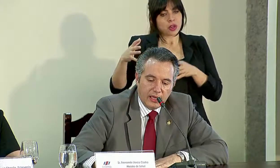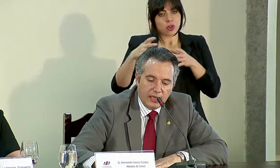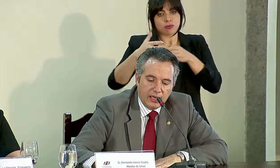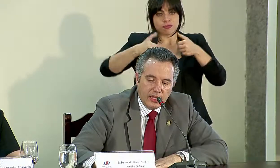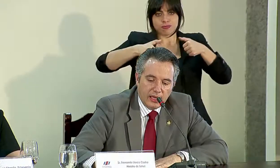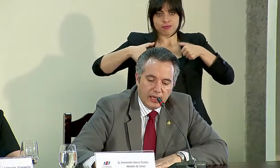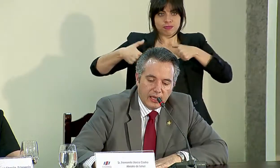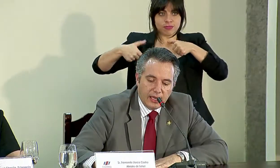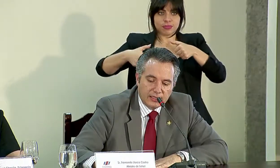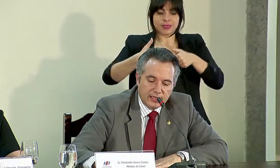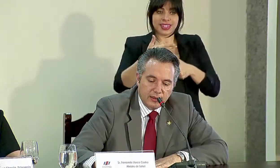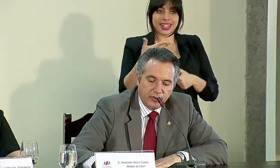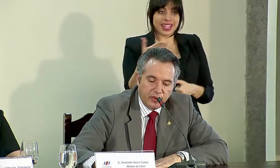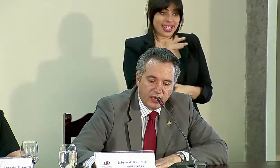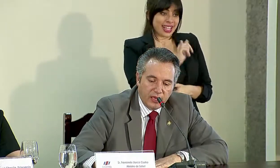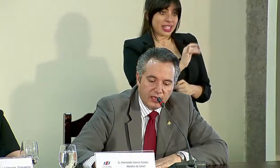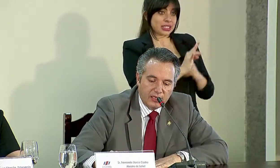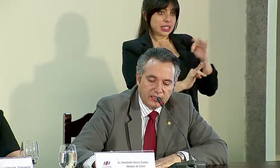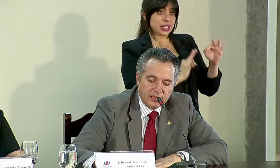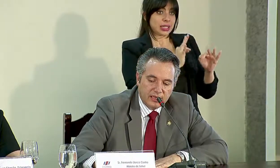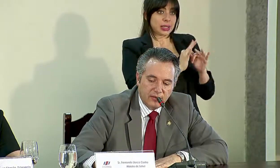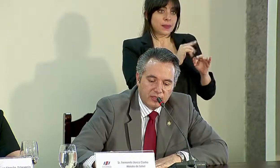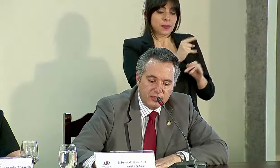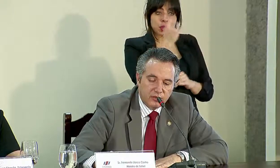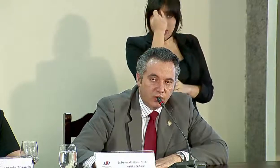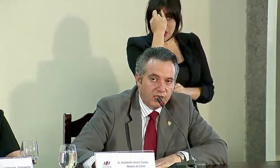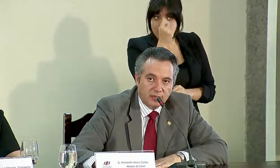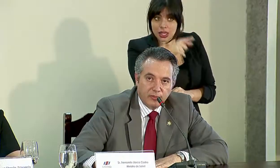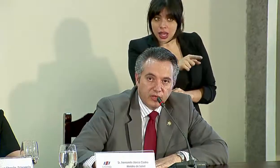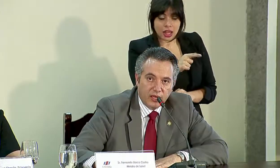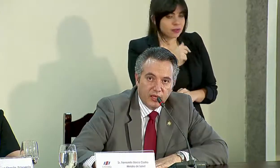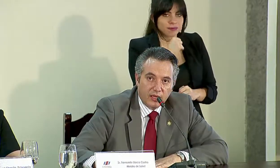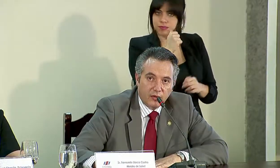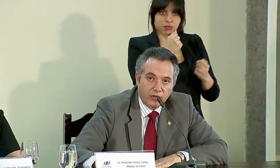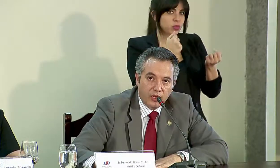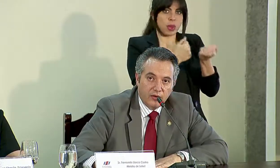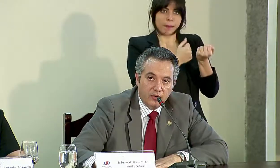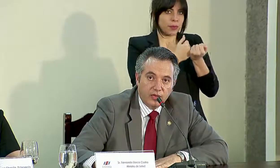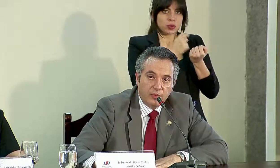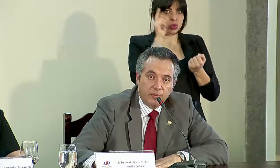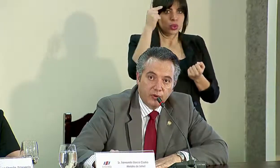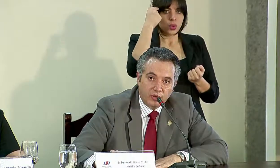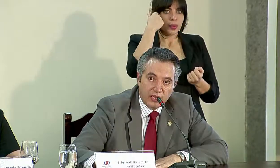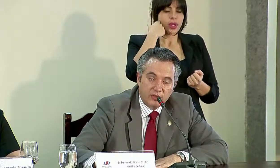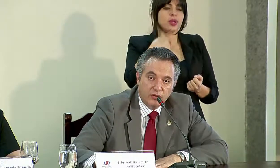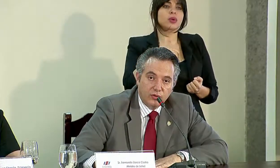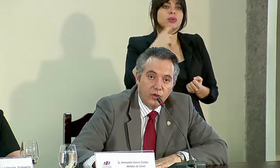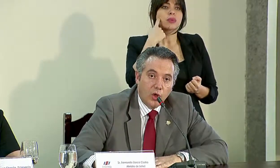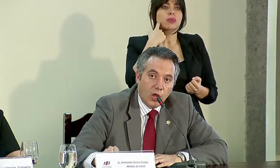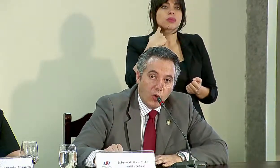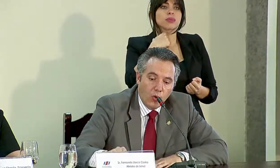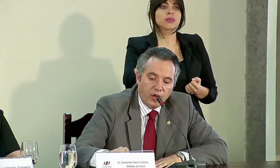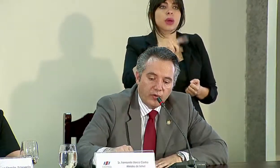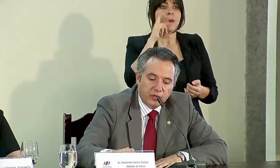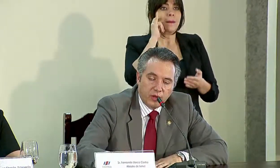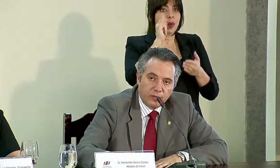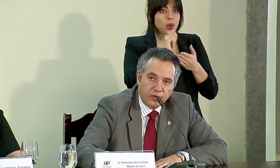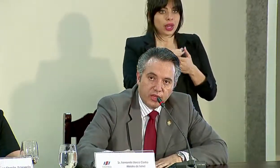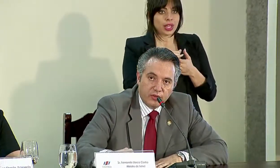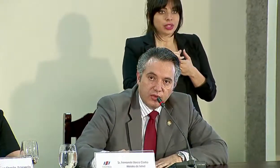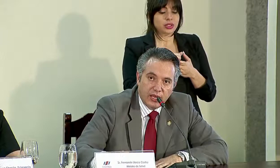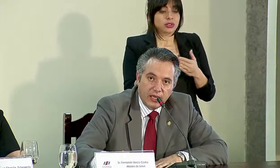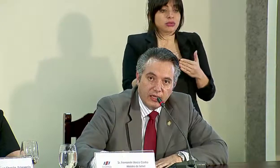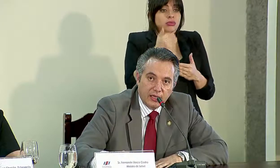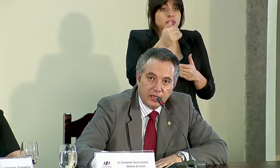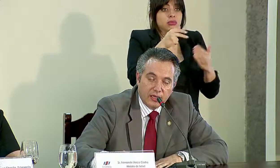ese tipo de iniciativas no las apoya el gobierno y por lo tanto, un eventual